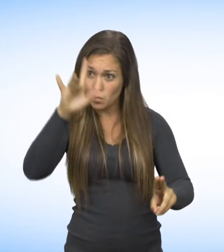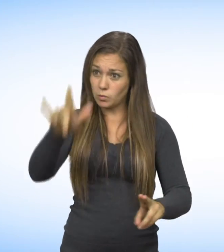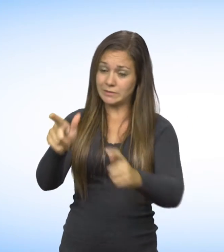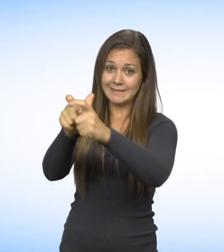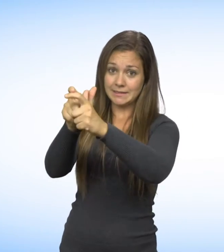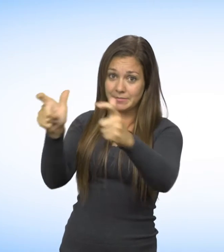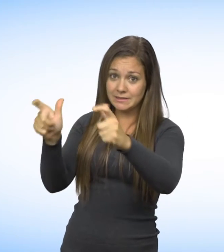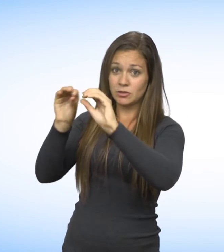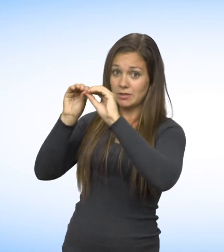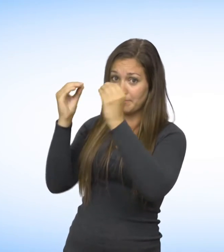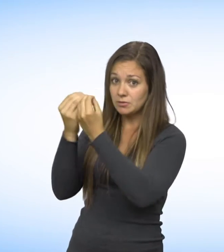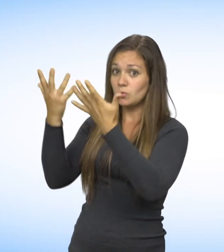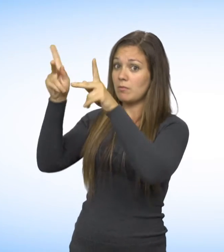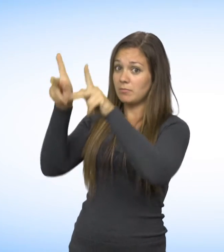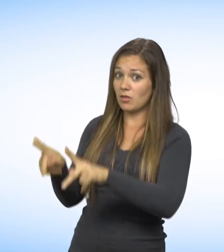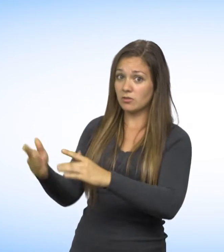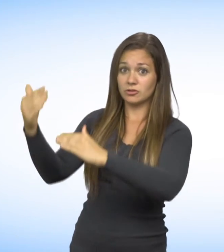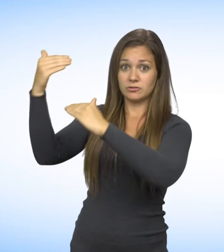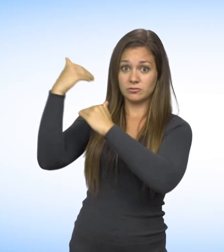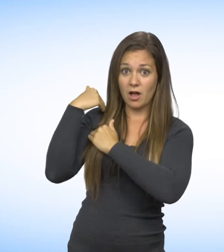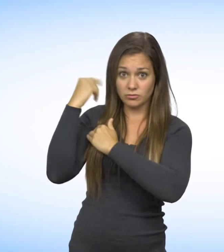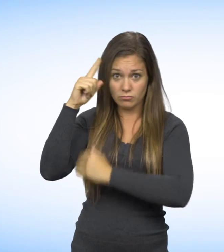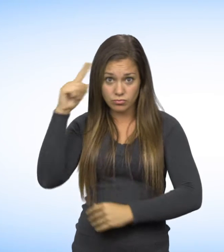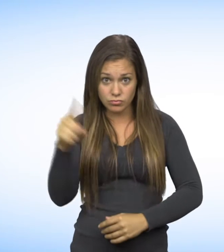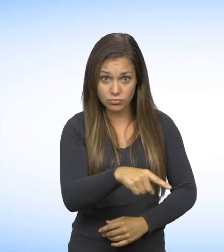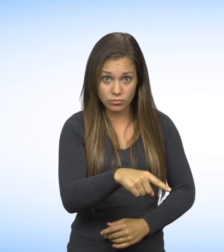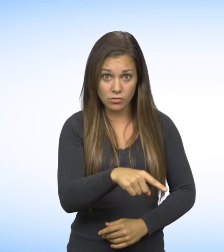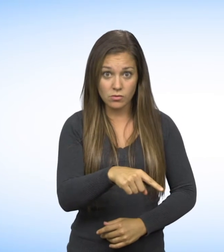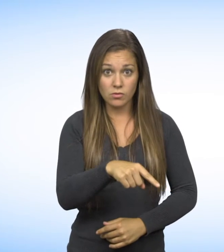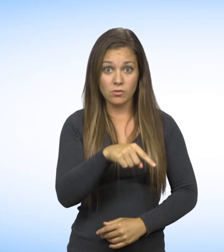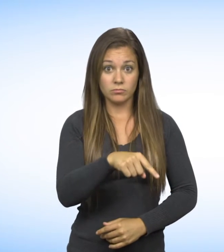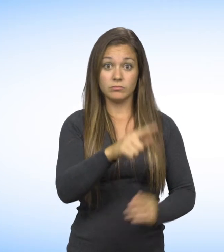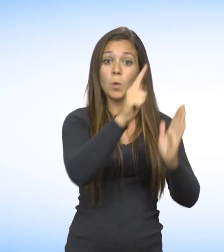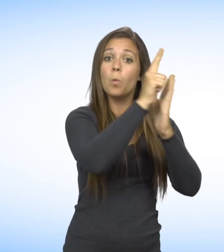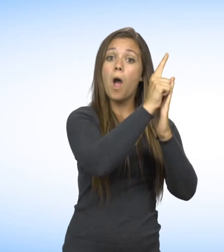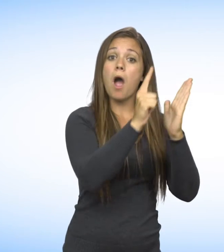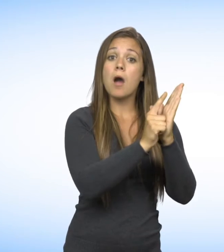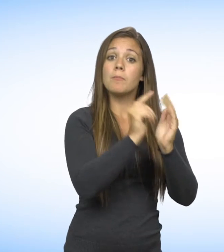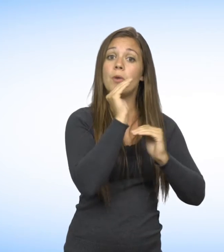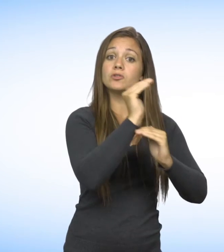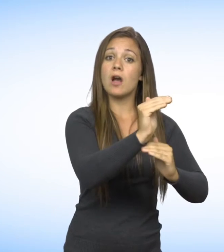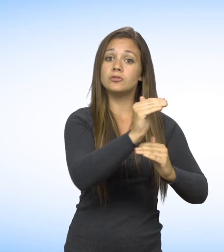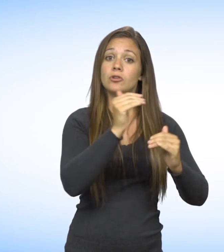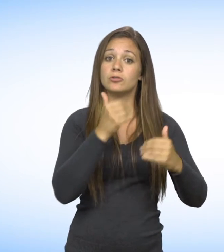un organisme ou une personne qui a la charge de cet enfant en vertu de la Loi sur la protection de la jeunesse